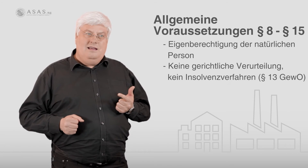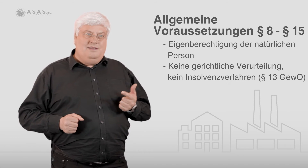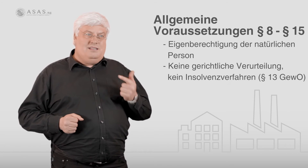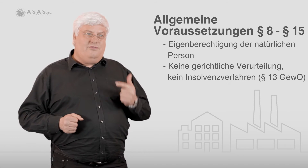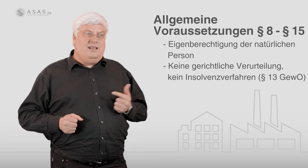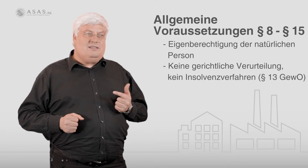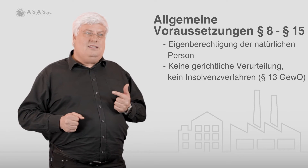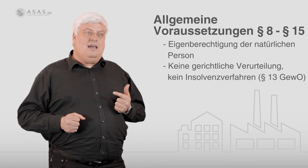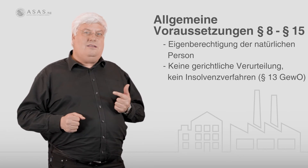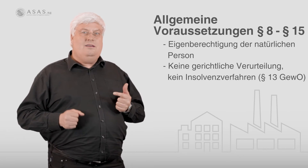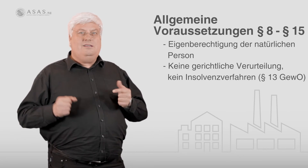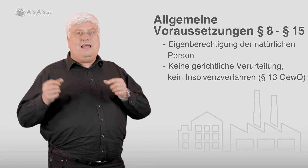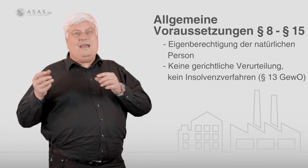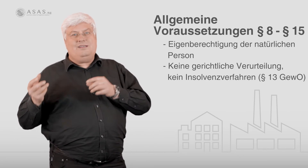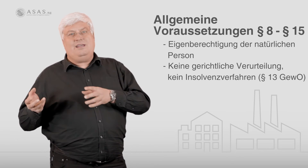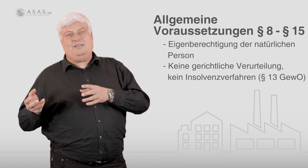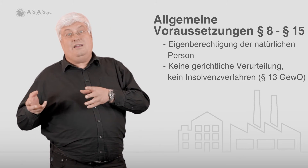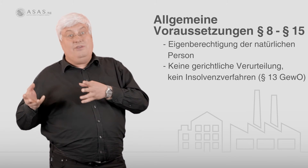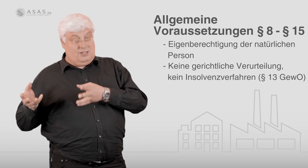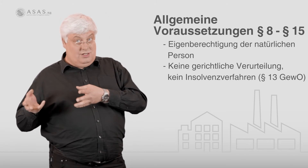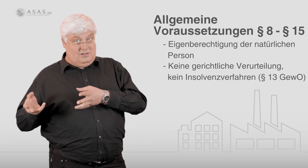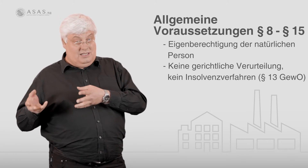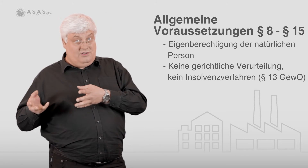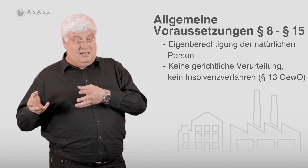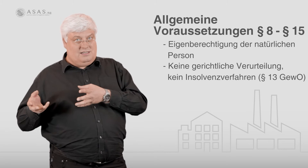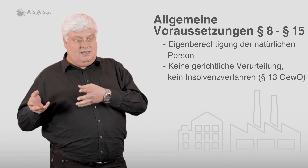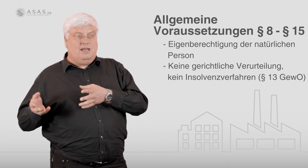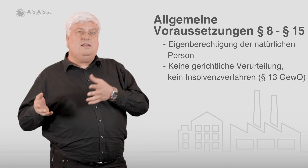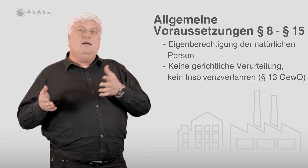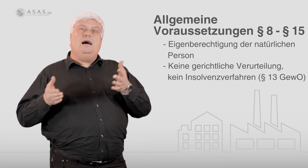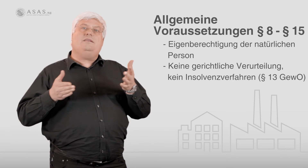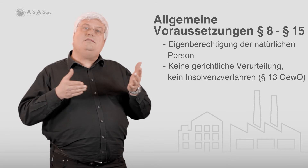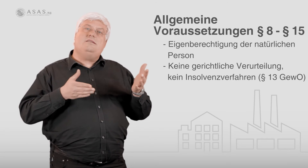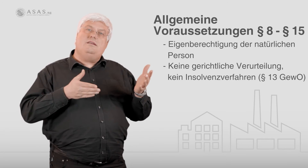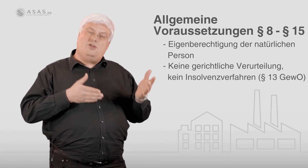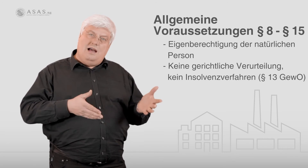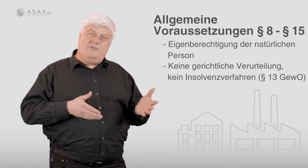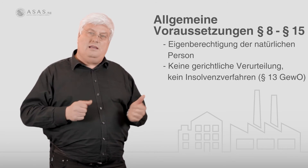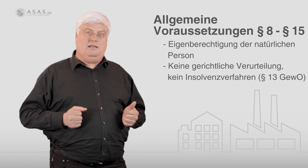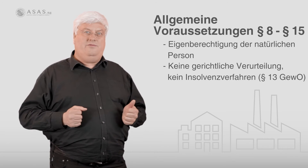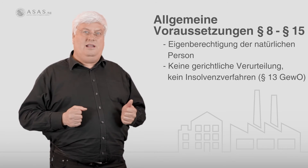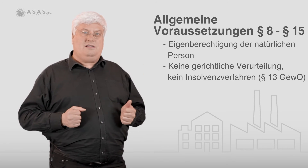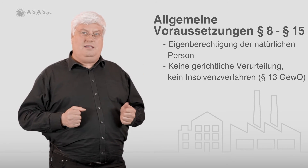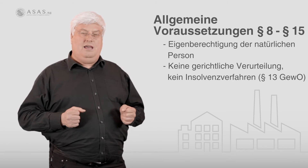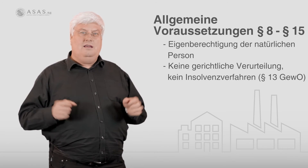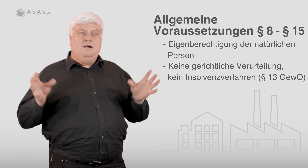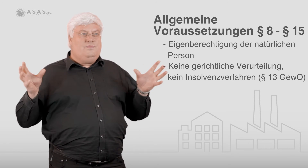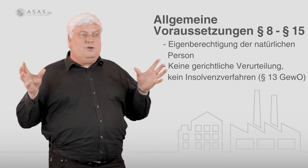Diese Verlässlichkeit ist einerseits eine wirtschaftliche Verlässlichkeit, andererseits eine strafrechtliche Verlässlichkeit. Da